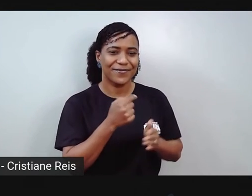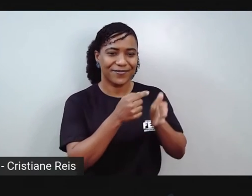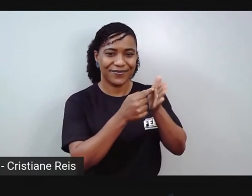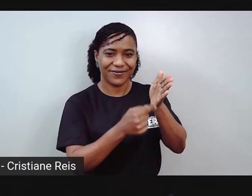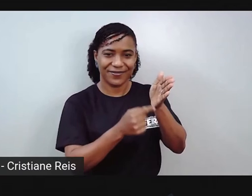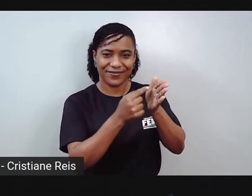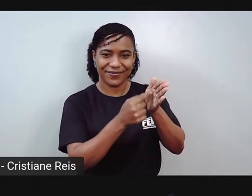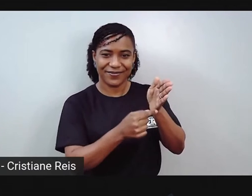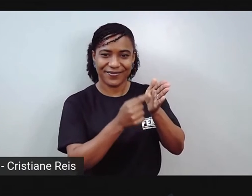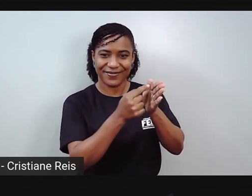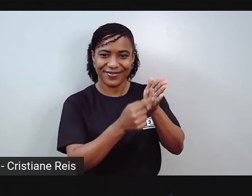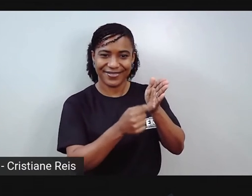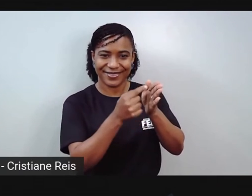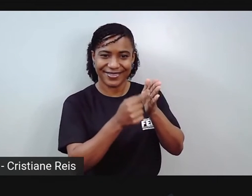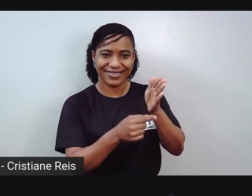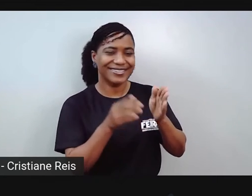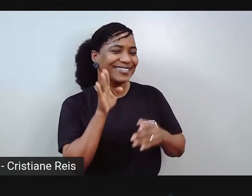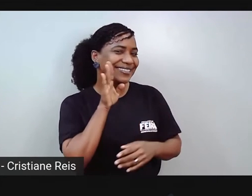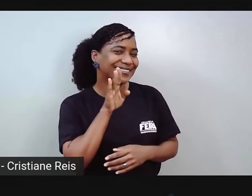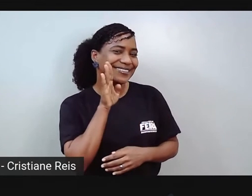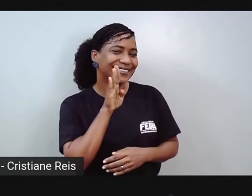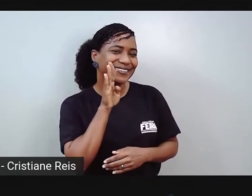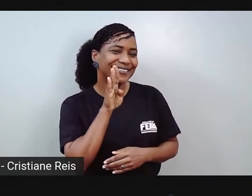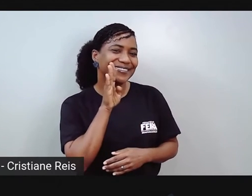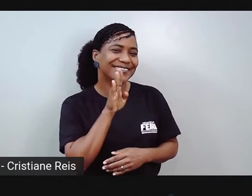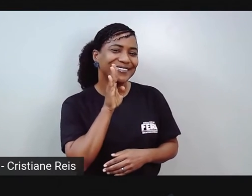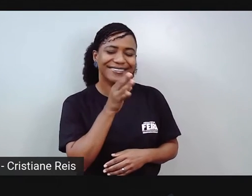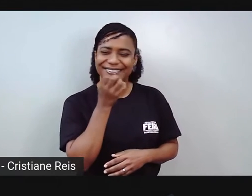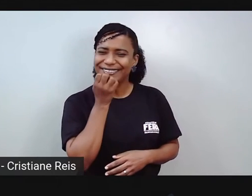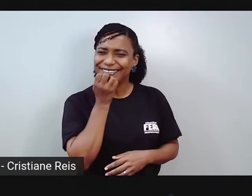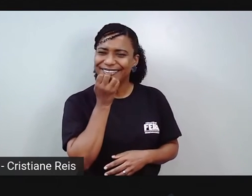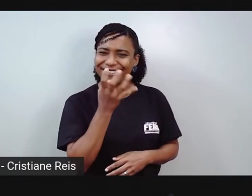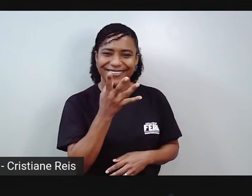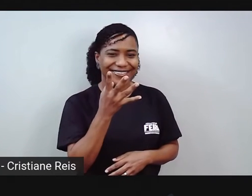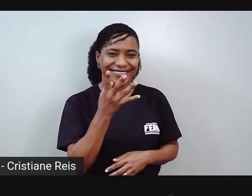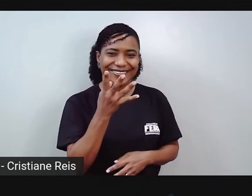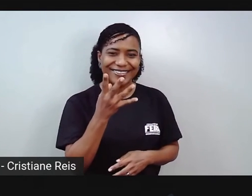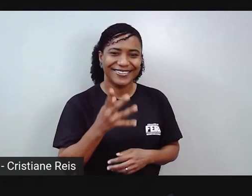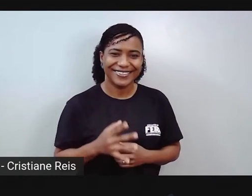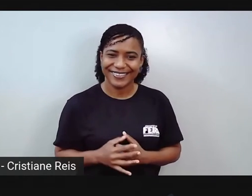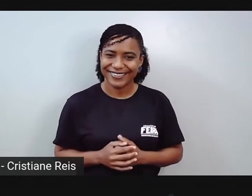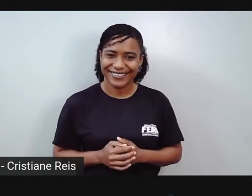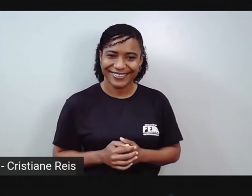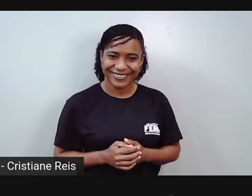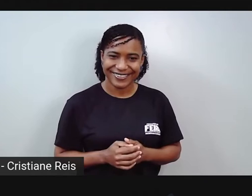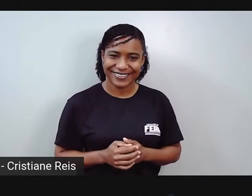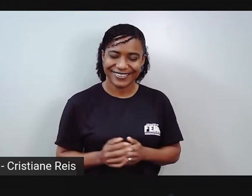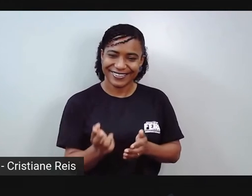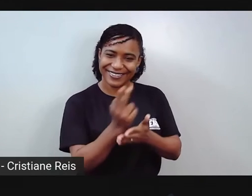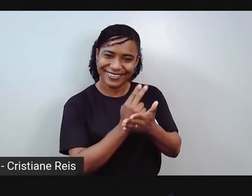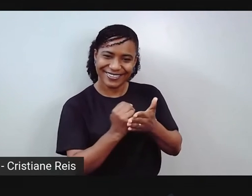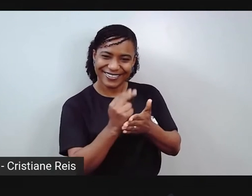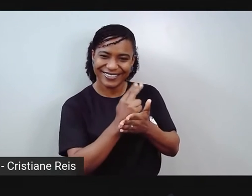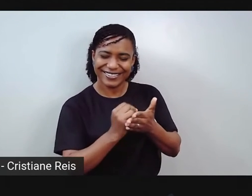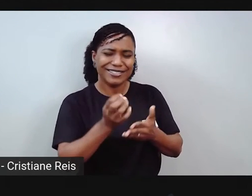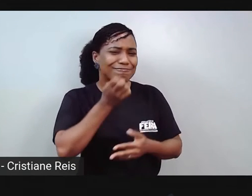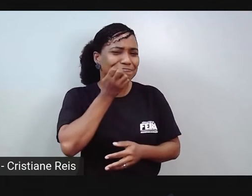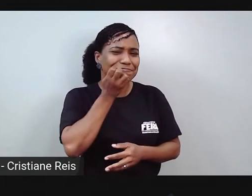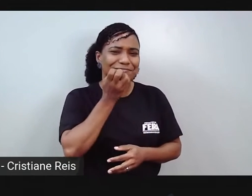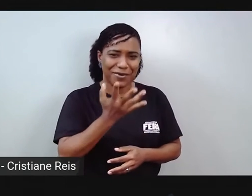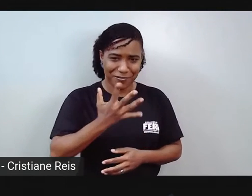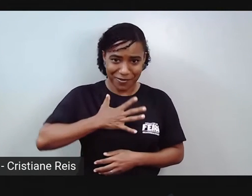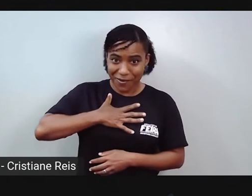Ai, que legal. Que legal, meninada. Desenhar é muito legal. Vocês gostam de desenhar?